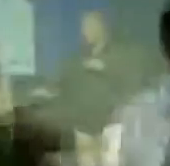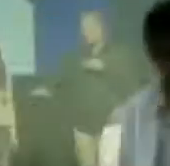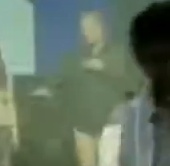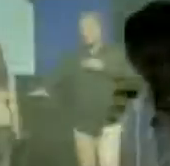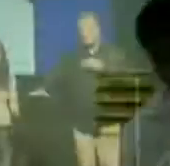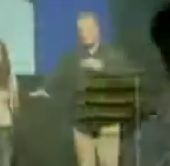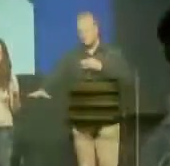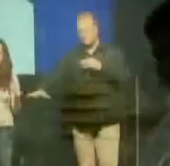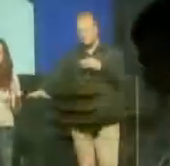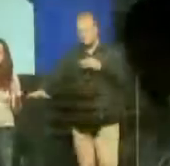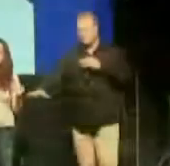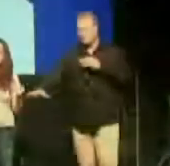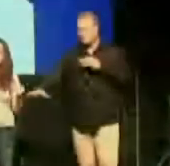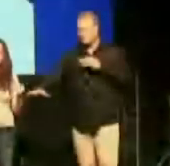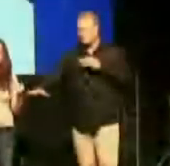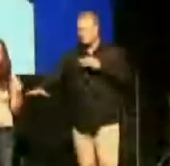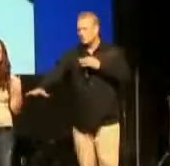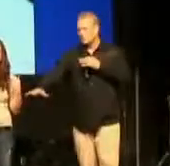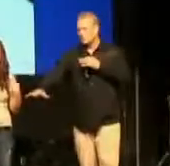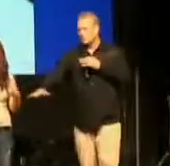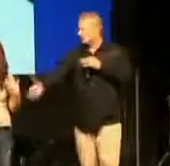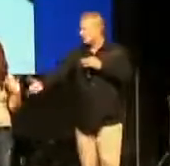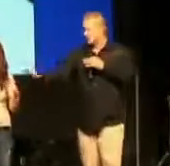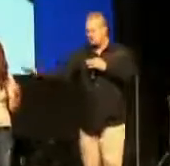Und sie sagten, das ist gegen